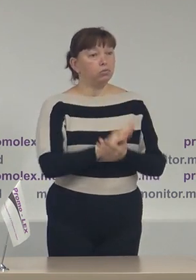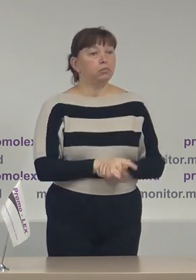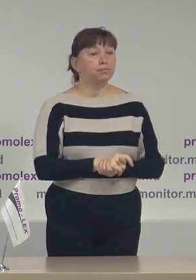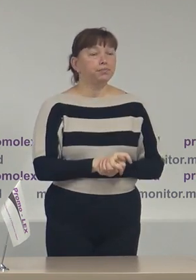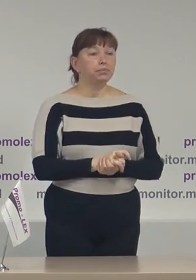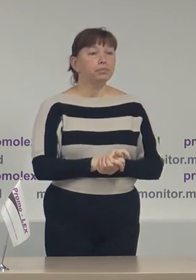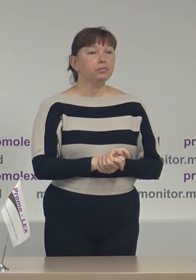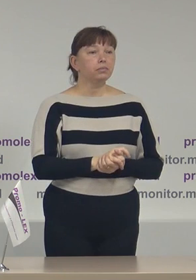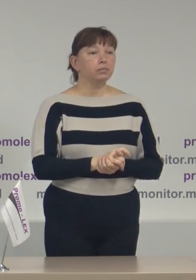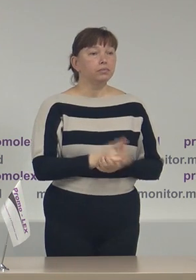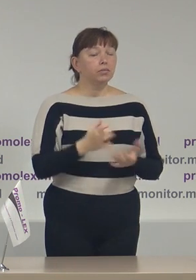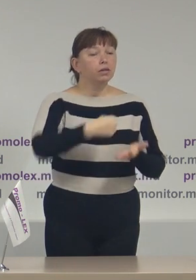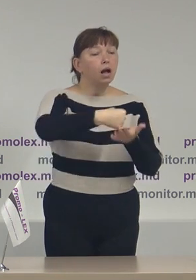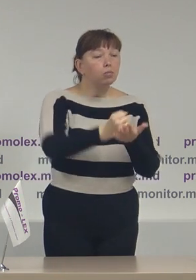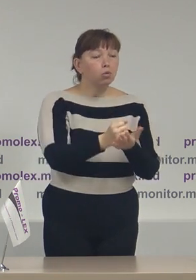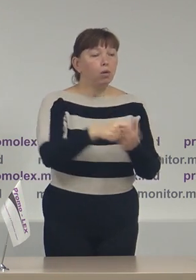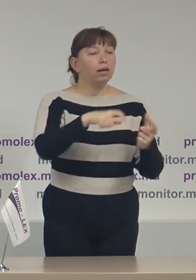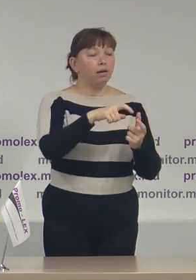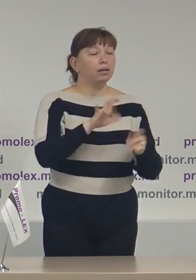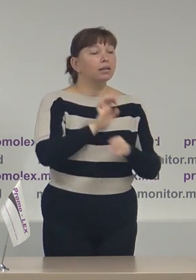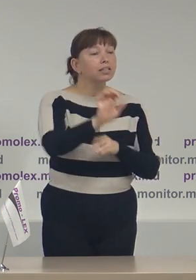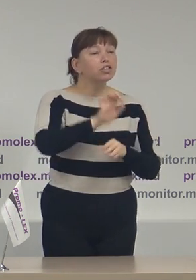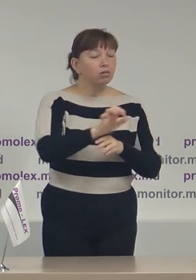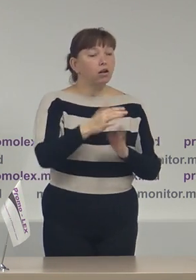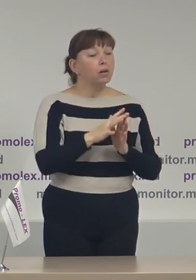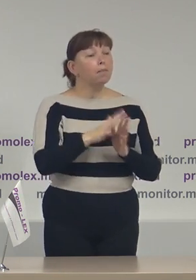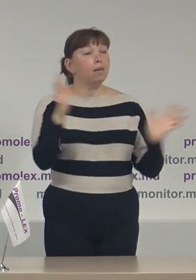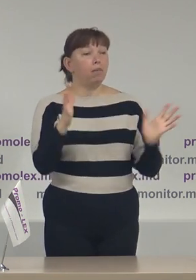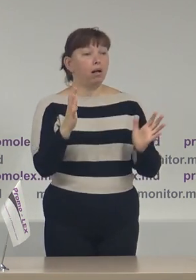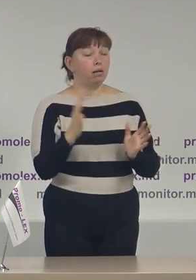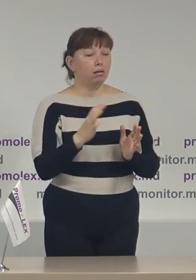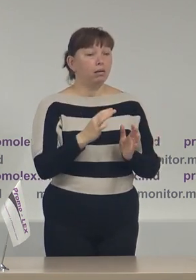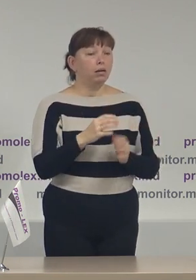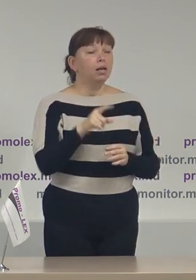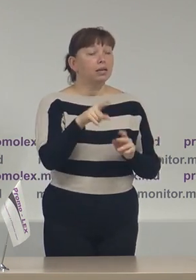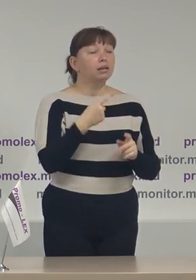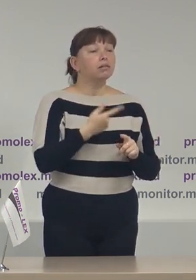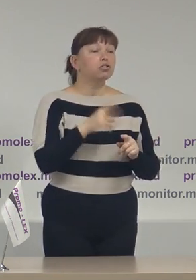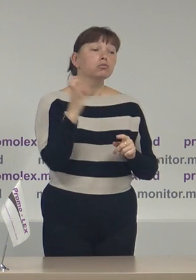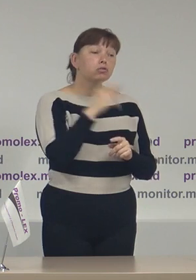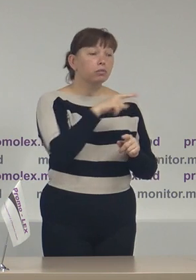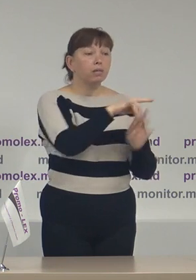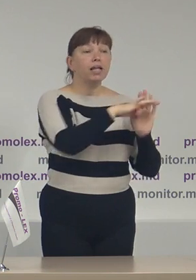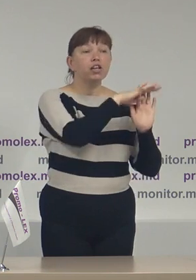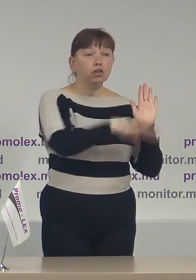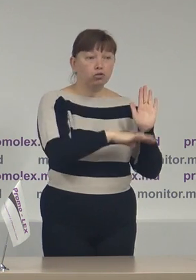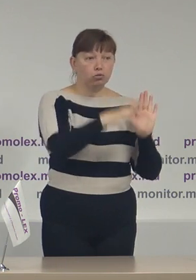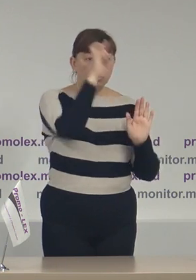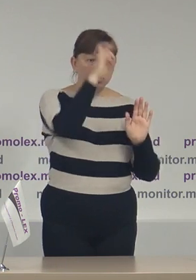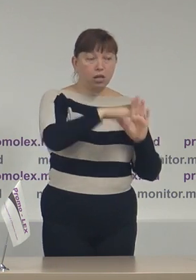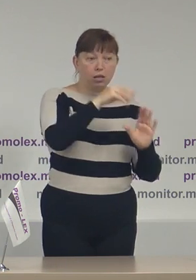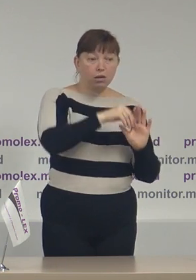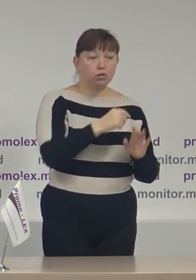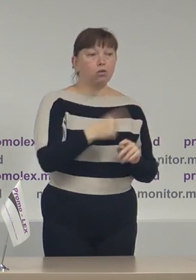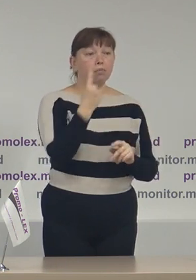adică aprobarea unor tiraje mai mari decât numărul de alegători în registru de stat alegătorilor în primul rând este